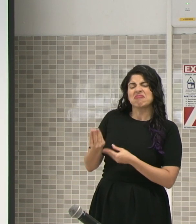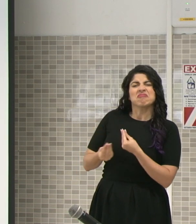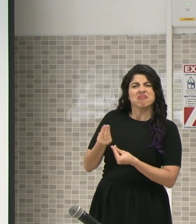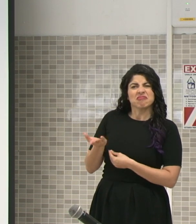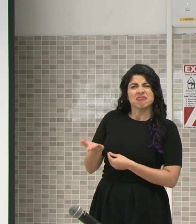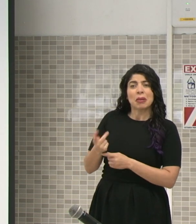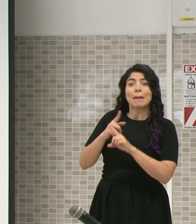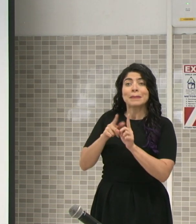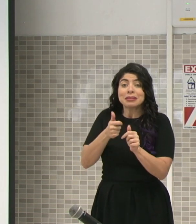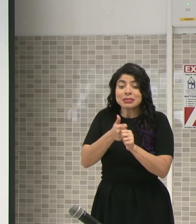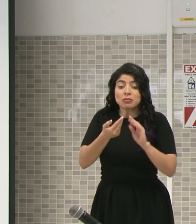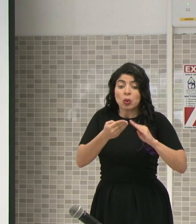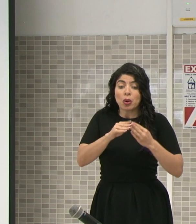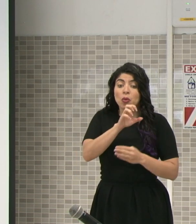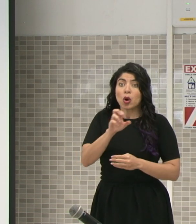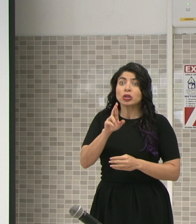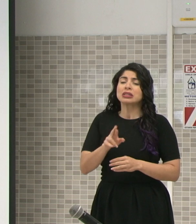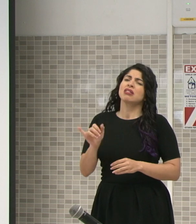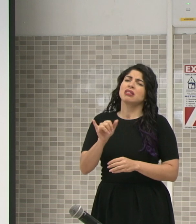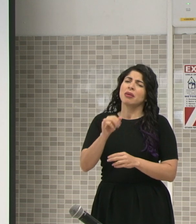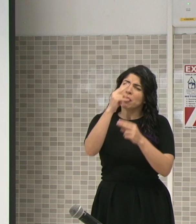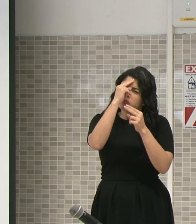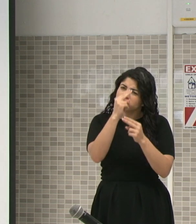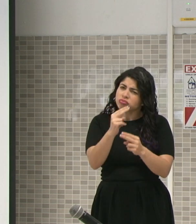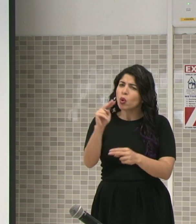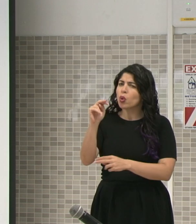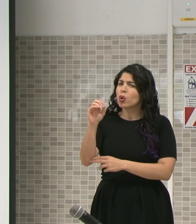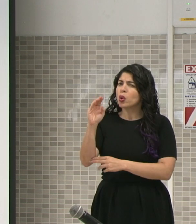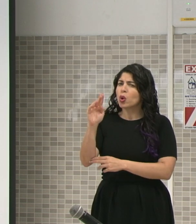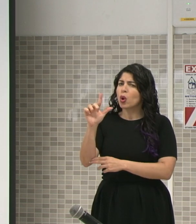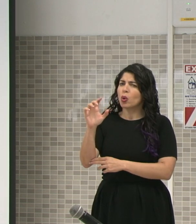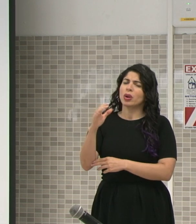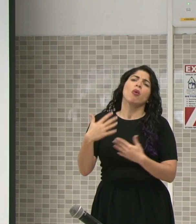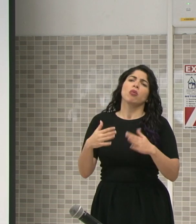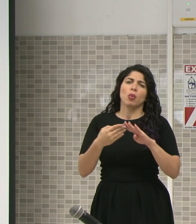Pero el pueblo costarricense también es noble, es un pueblo noble.